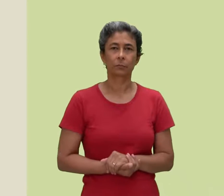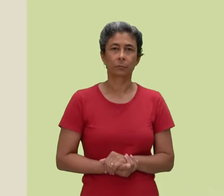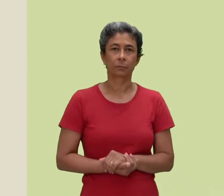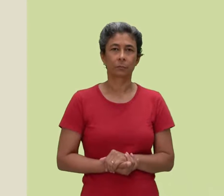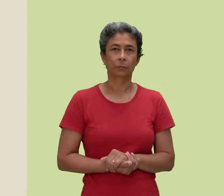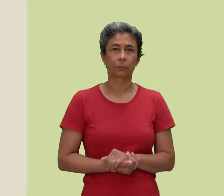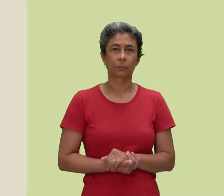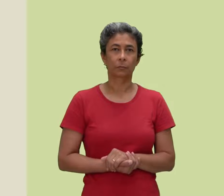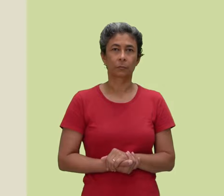realizada.